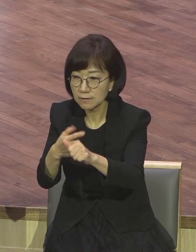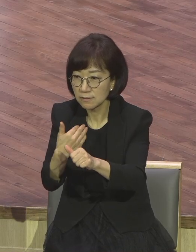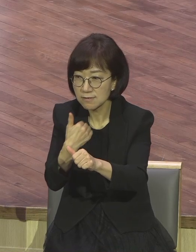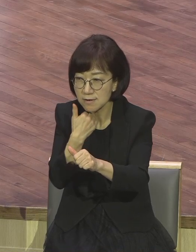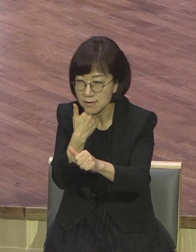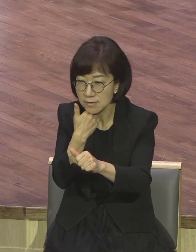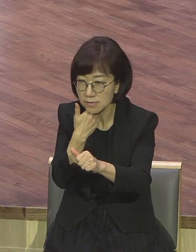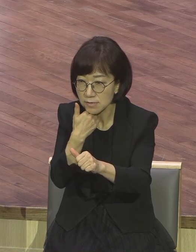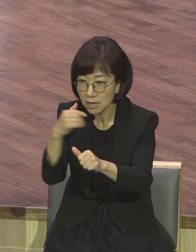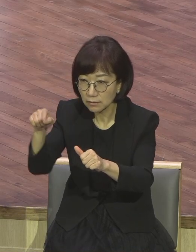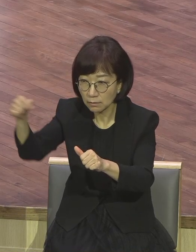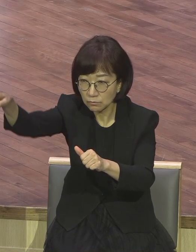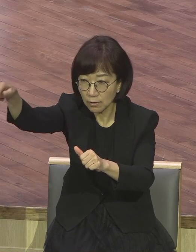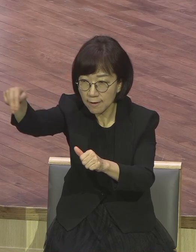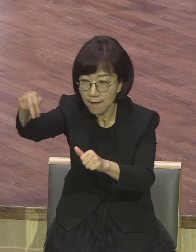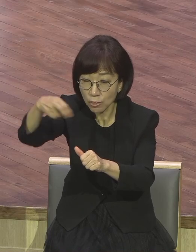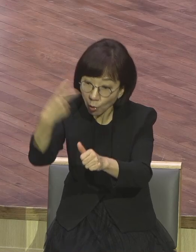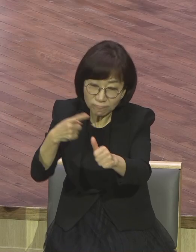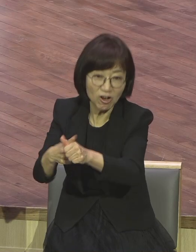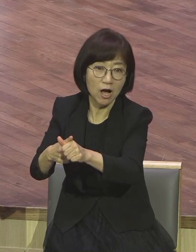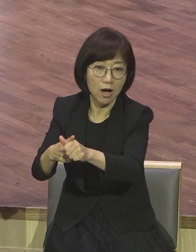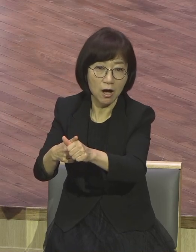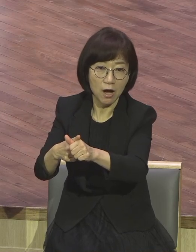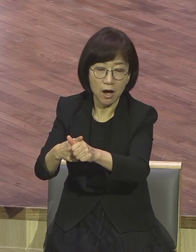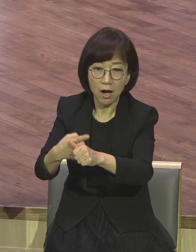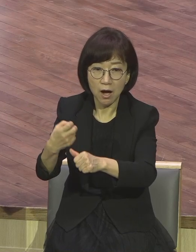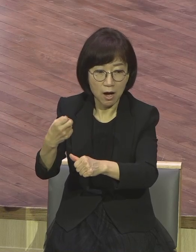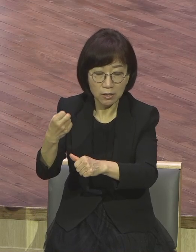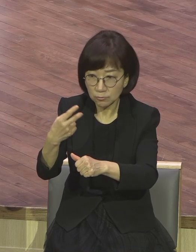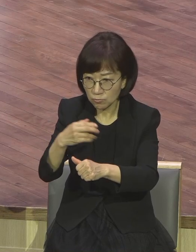죽이고 또 냉장고 마스크에다가 또 하나 죽이고